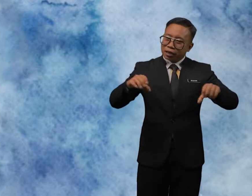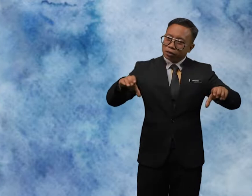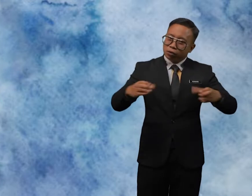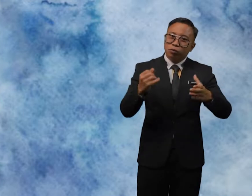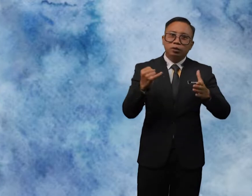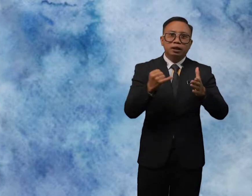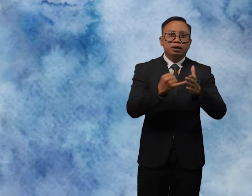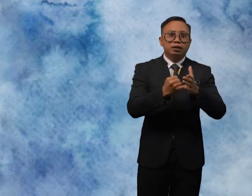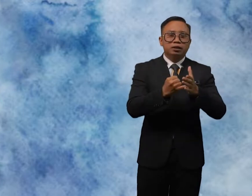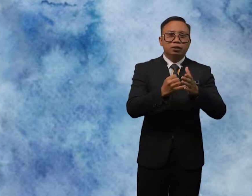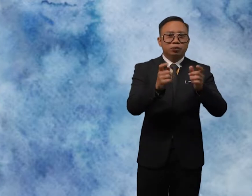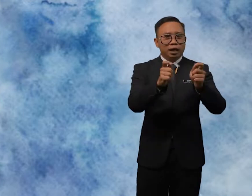do it Together